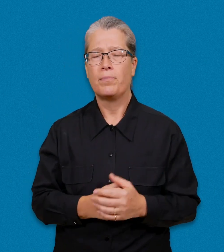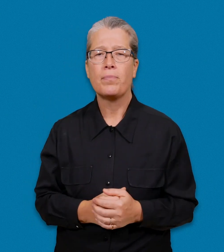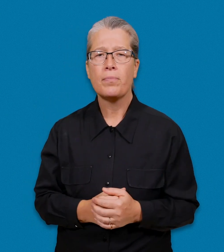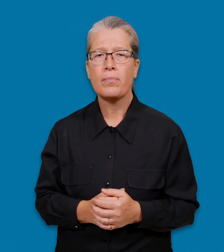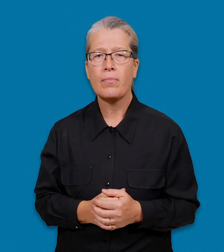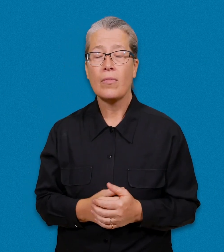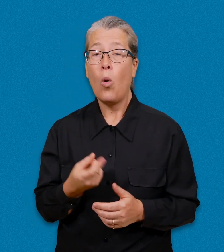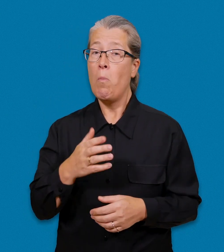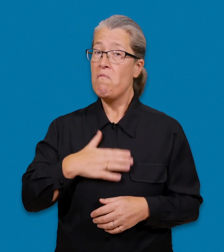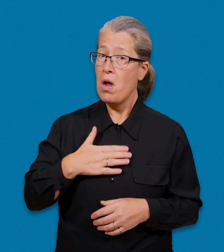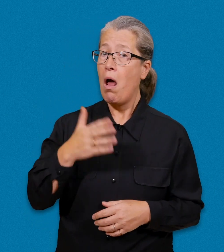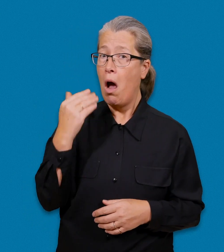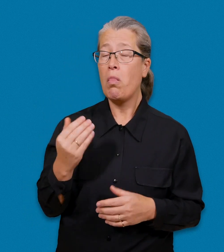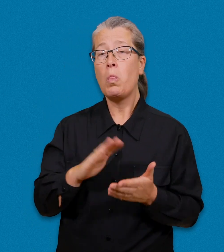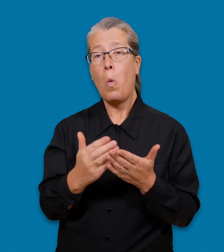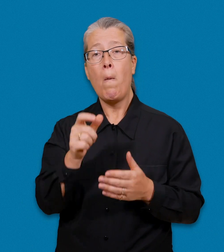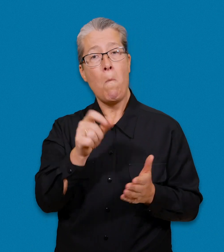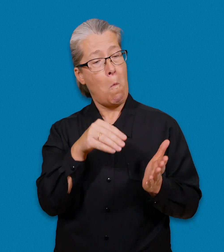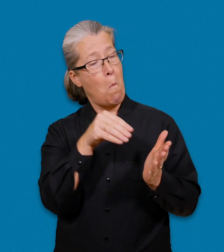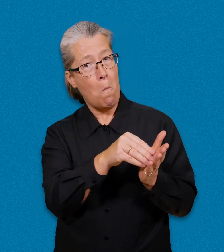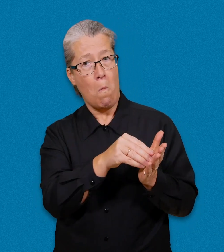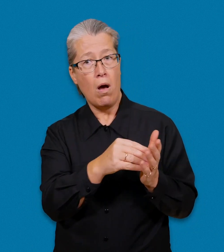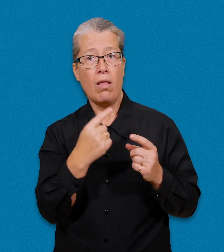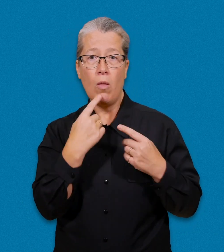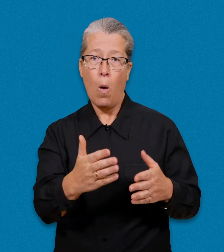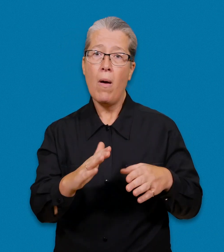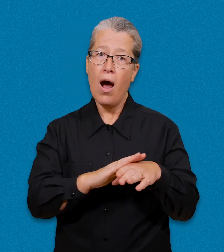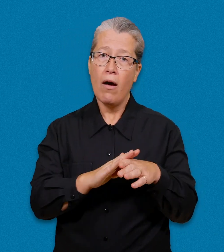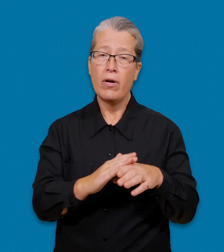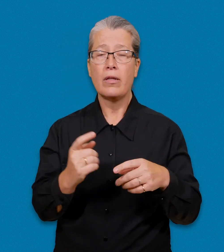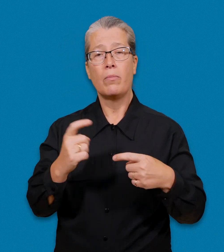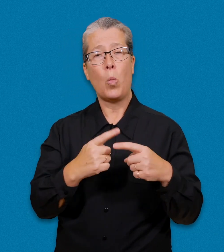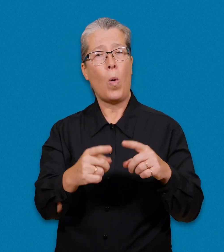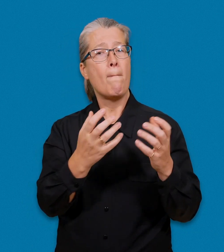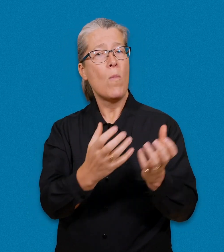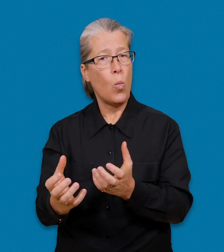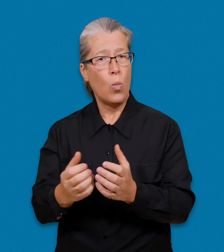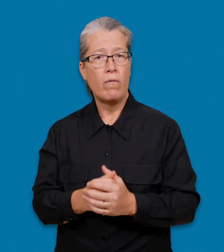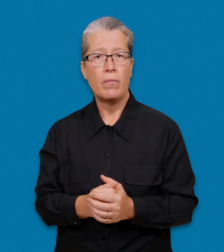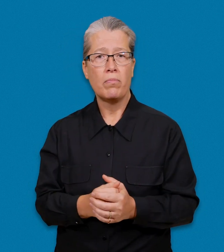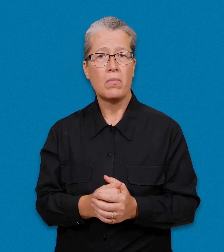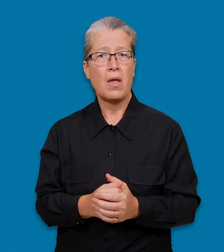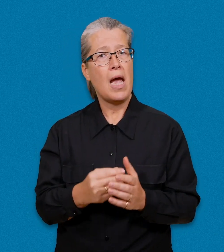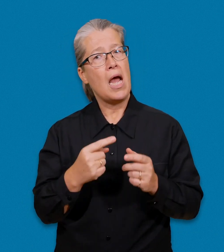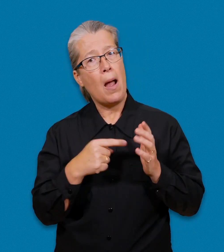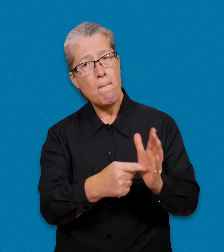Om du vill kan du emellertid ange tolkar för olika behov. Du kan ange tolkar för till exempel